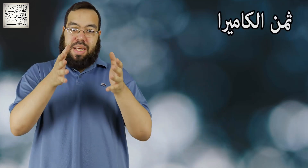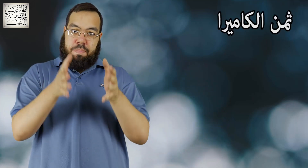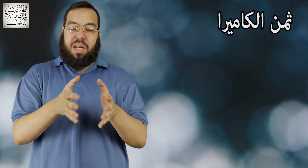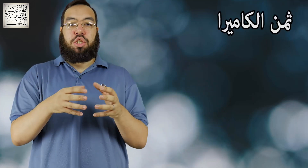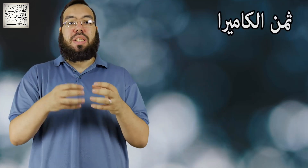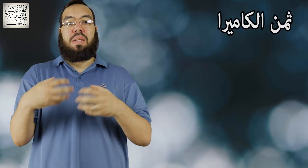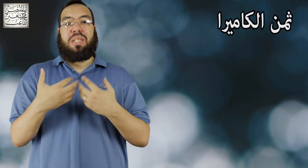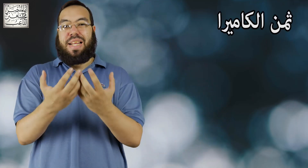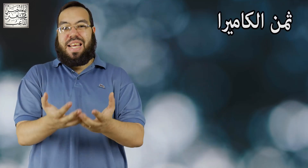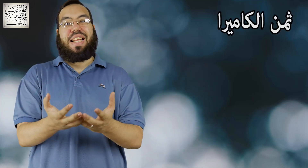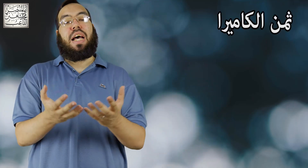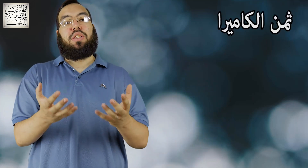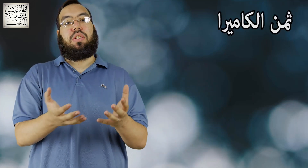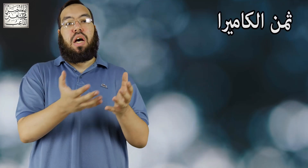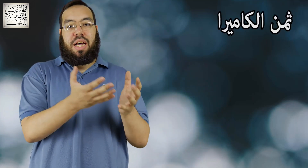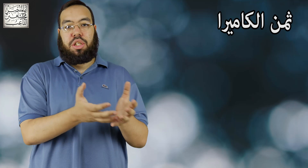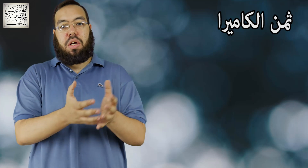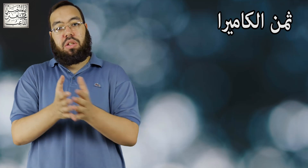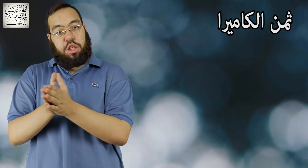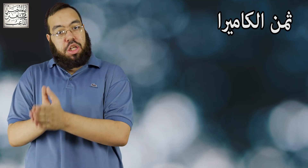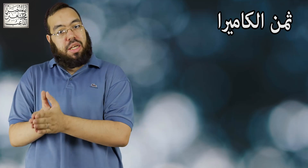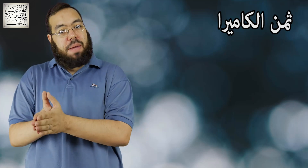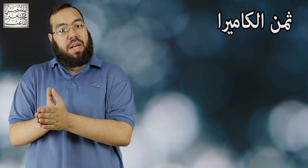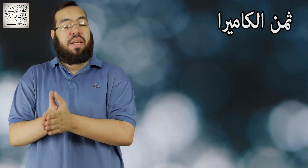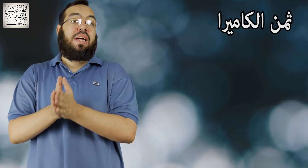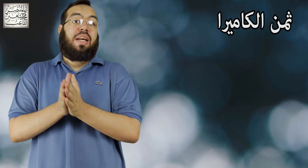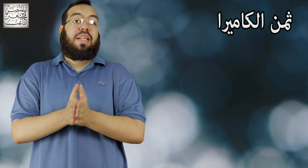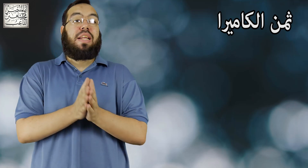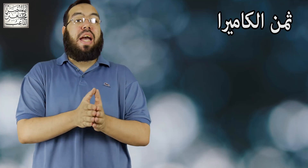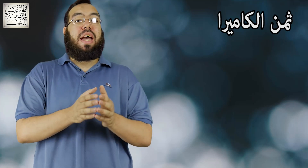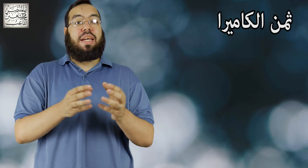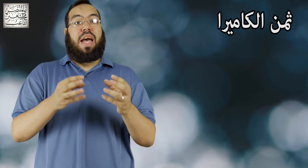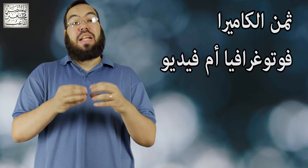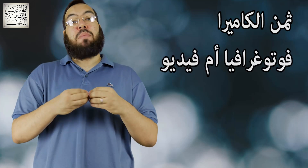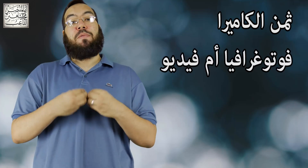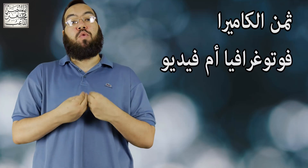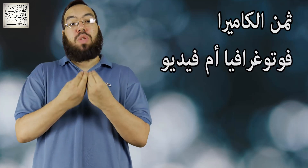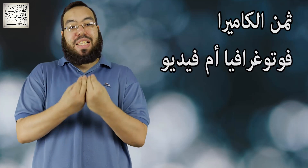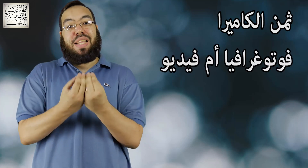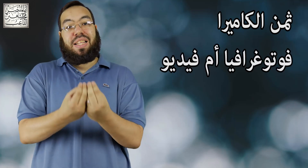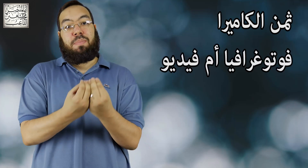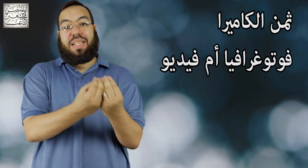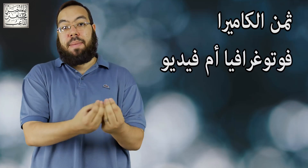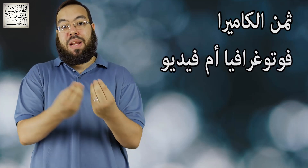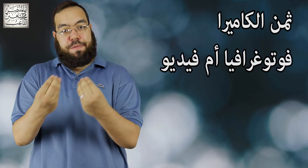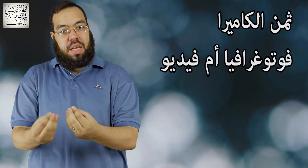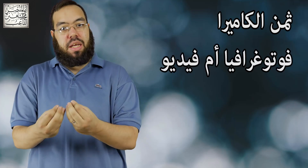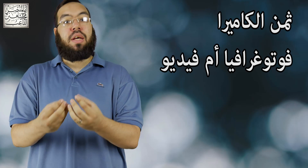البدجت الميزانية اللي انا حطتها علشان خاطر اشتير الكاميرا تاني حاجة انا المفروض هستخدم الكاميرا في ايه